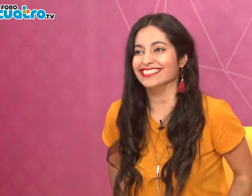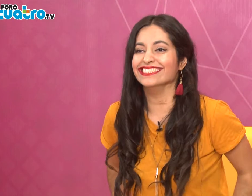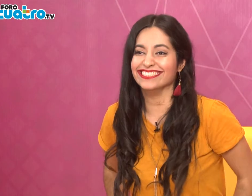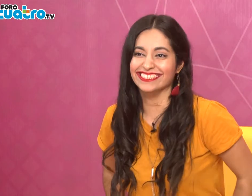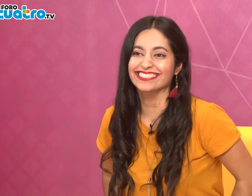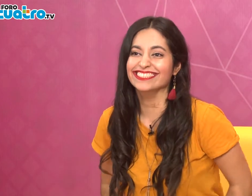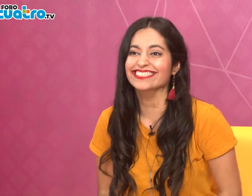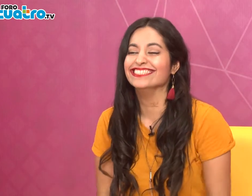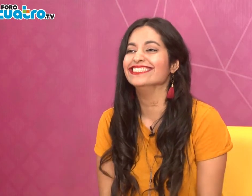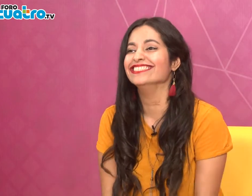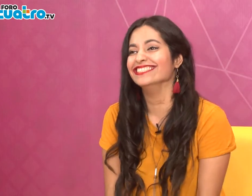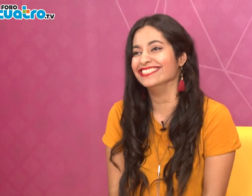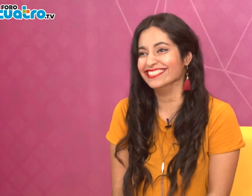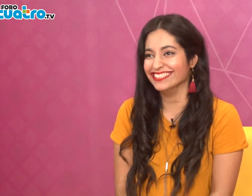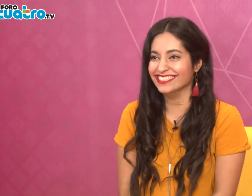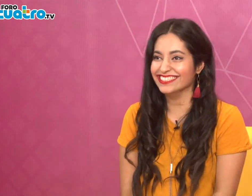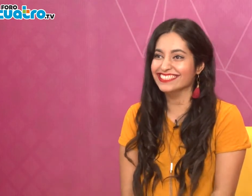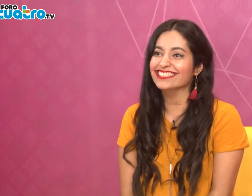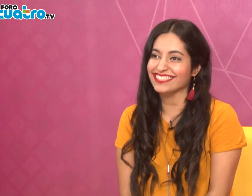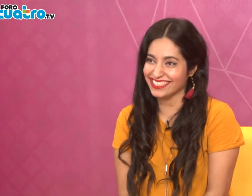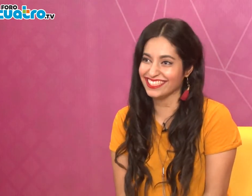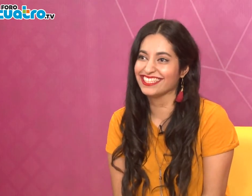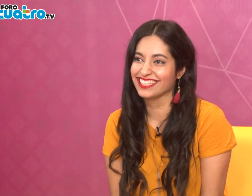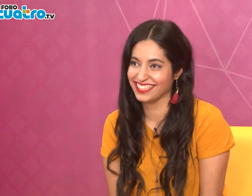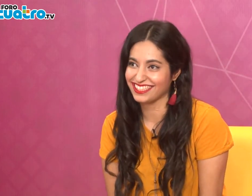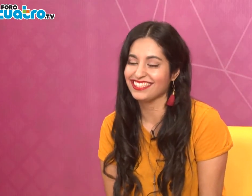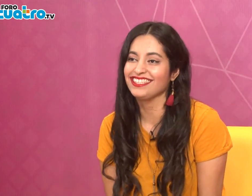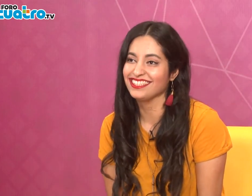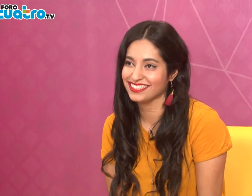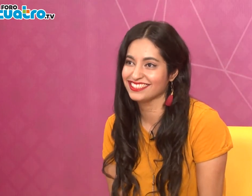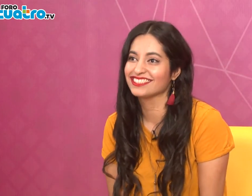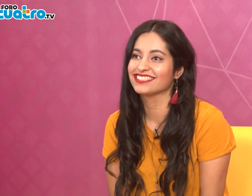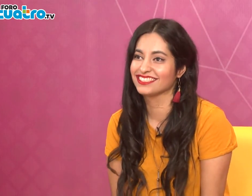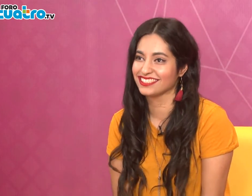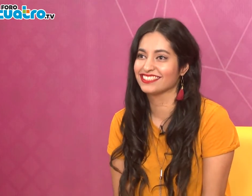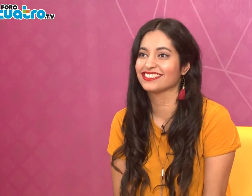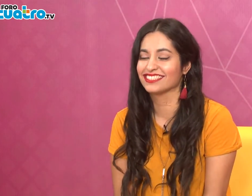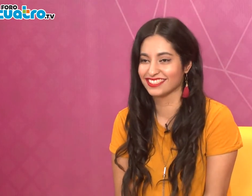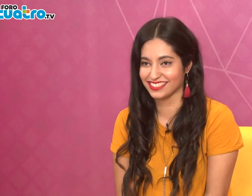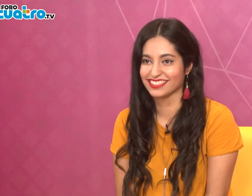comida del día a día de mi casa. Más tarde hago actividad física, entre algunas otras cosas.